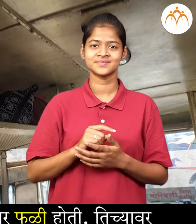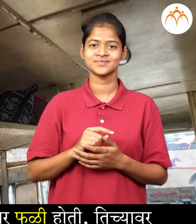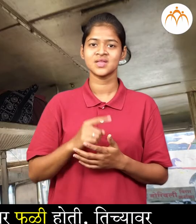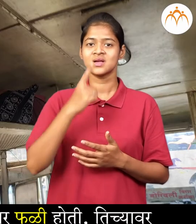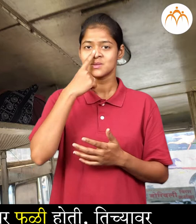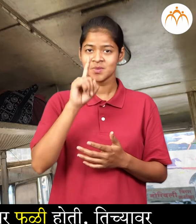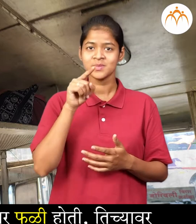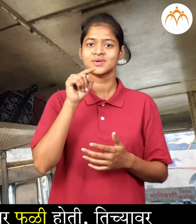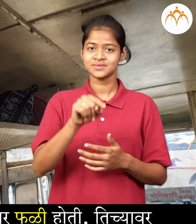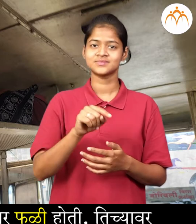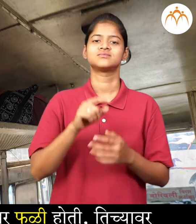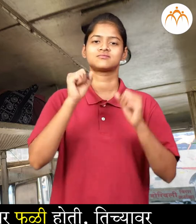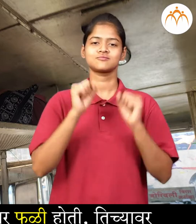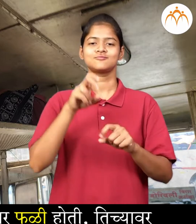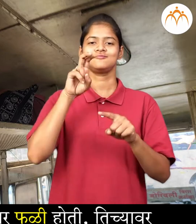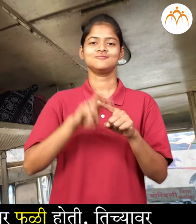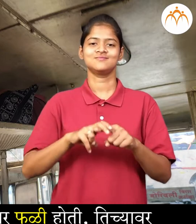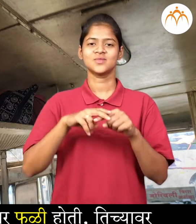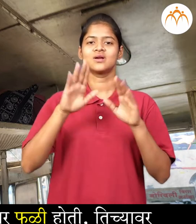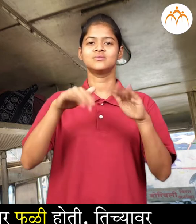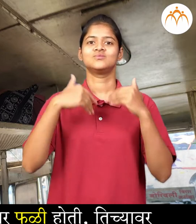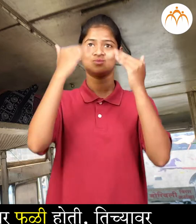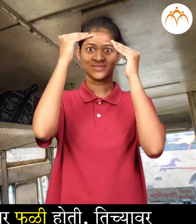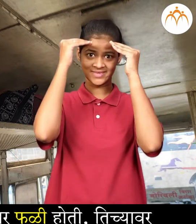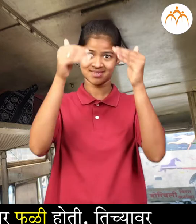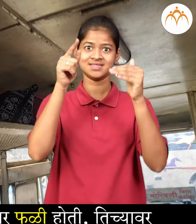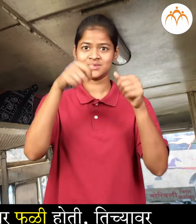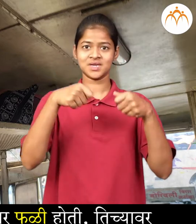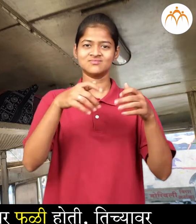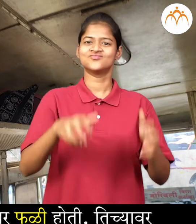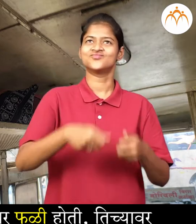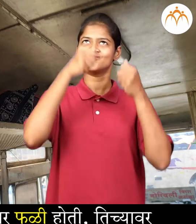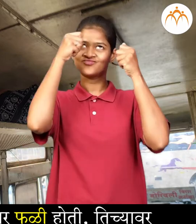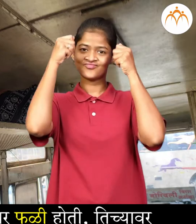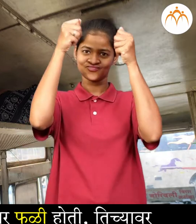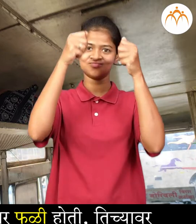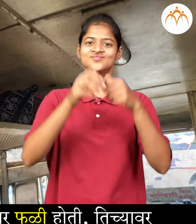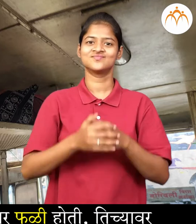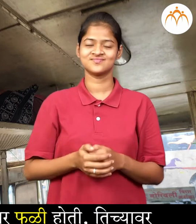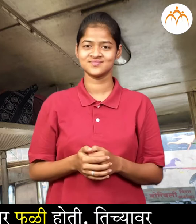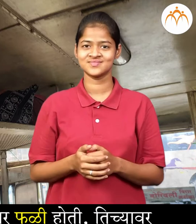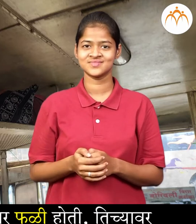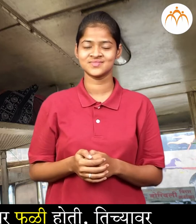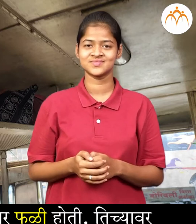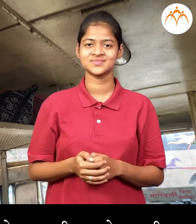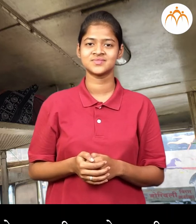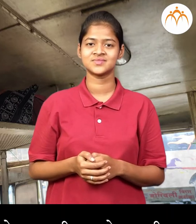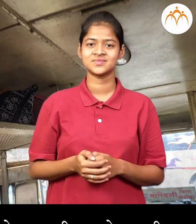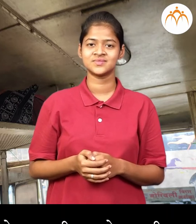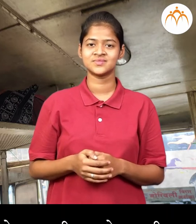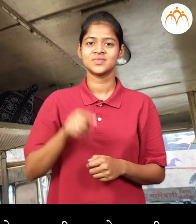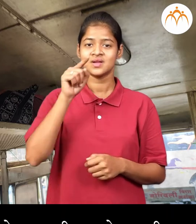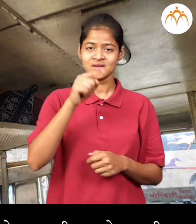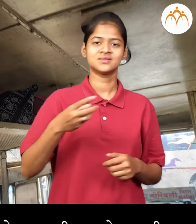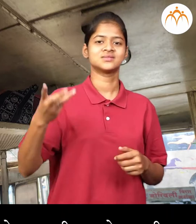आईनी आसनाचा वर फडी होती तिचा वर सामानाचा पिश्वया ठेवले मग